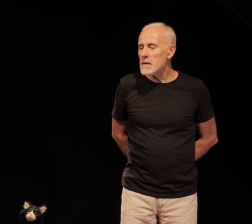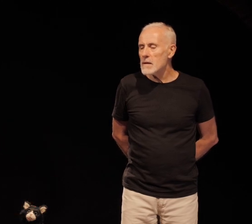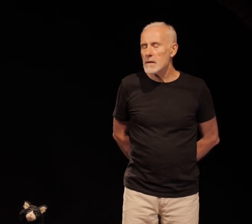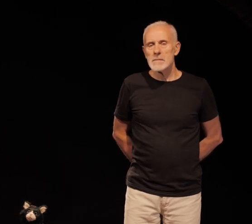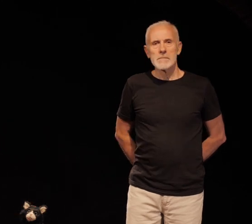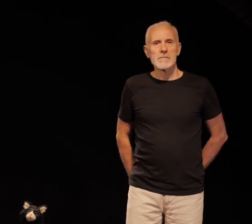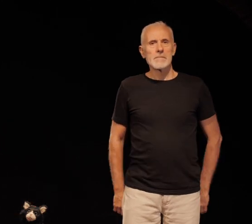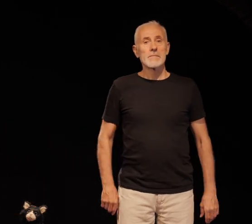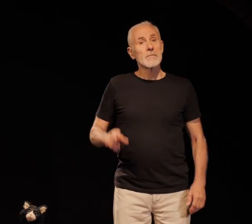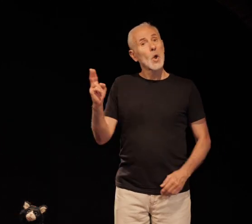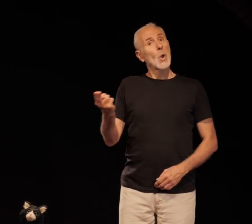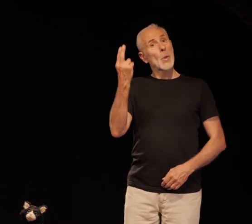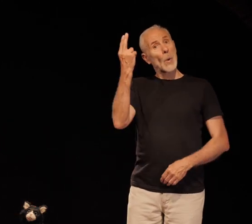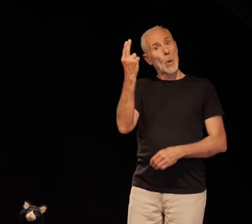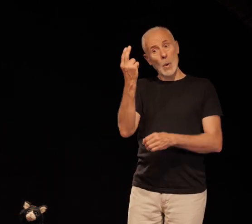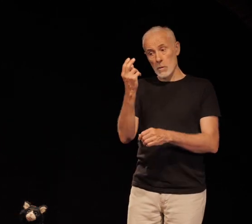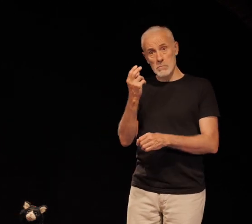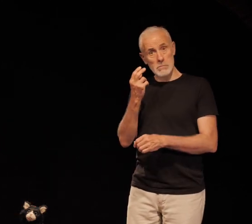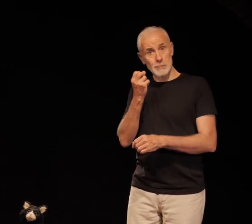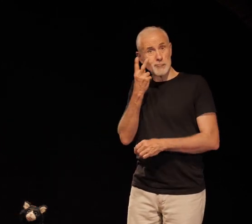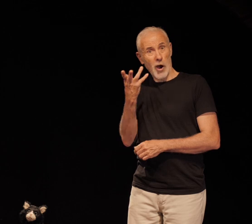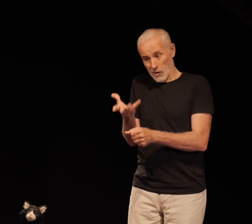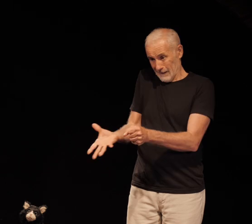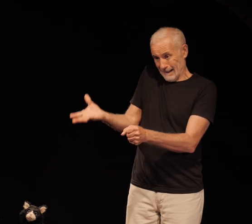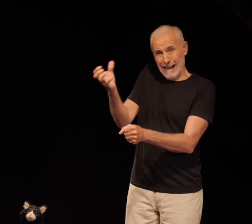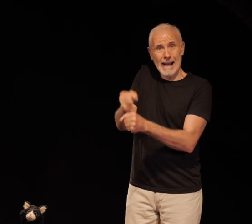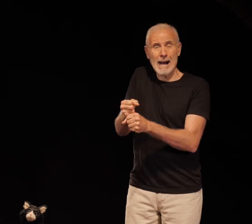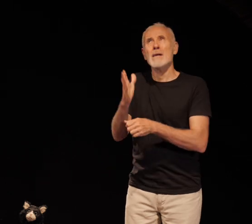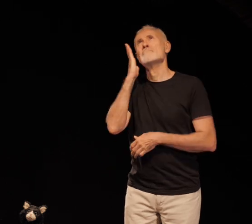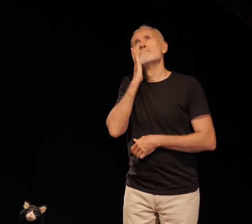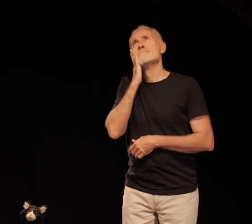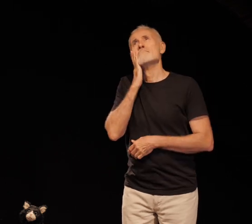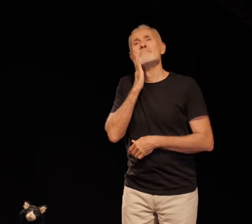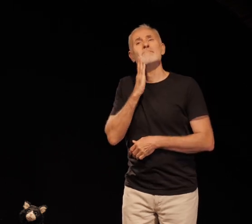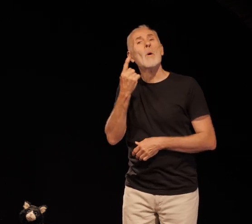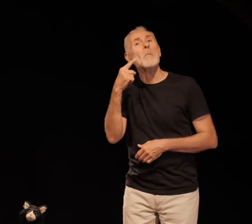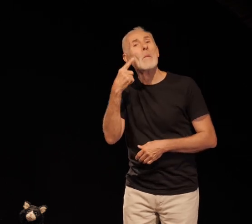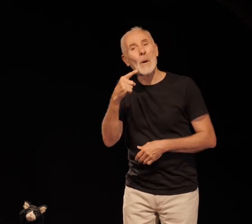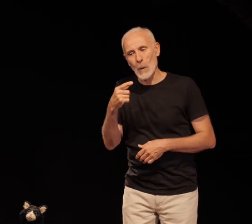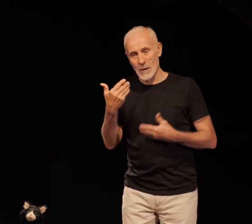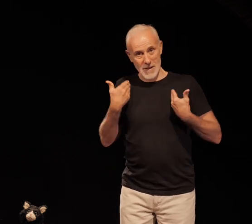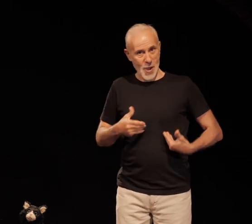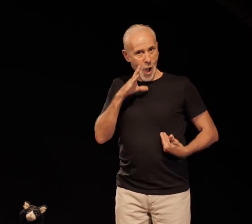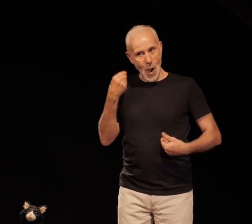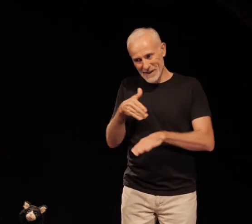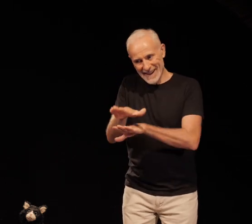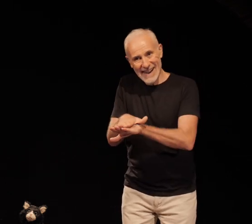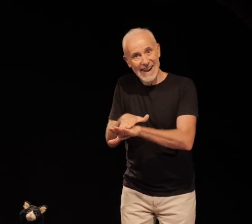Dieu a fait le chat dans sa grande bonté pour que l'homme puisse caresser le tigre. Le chat est un tigre d'appartement.